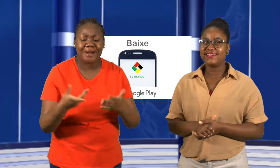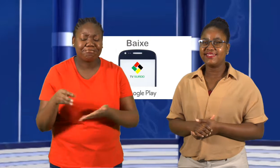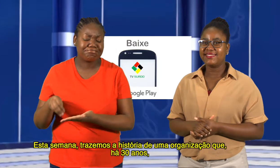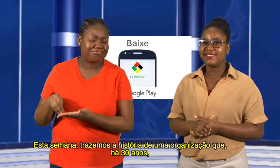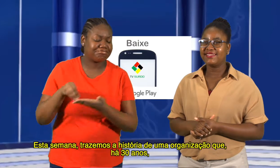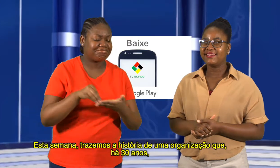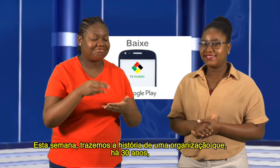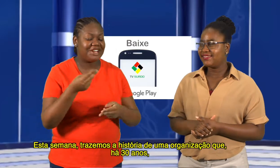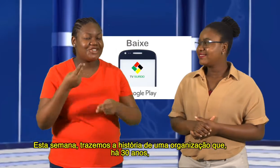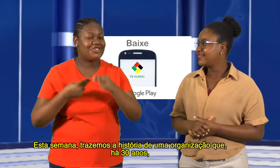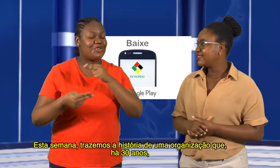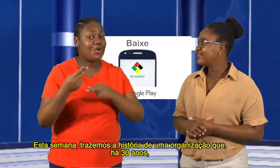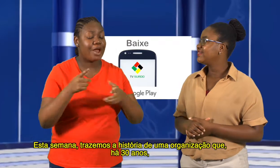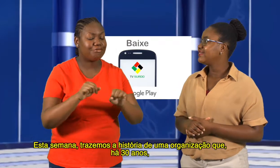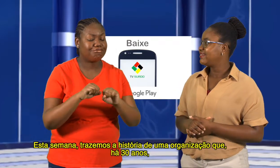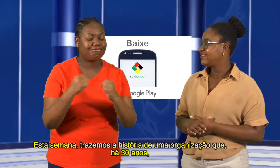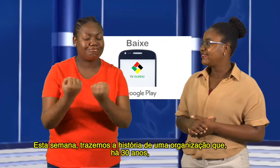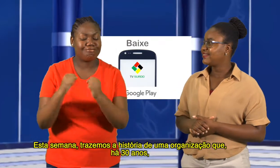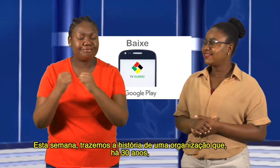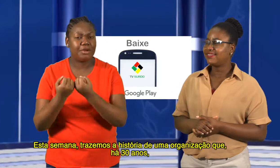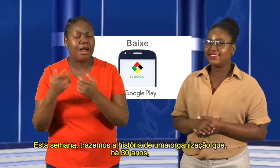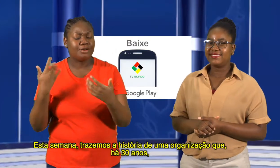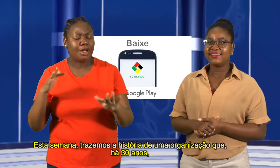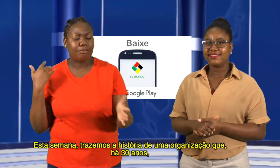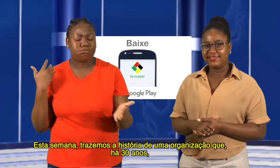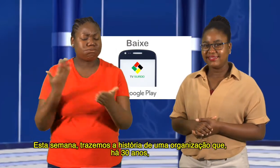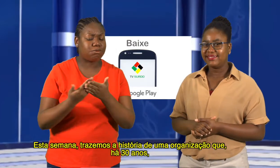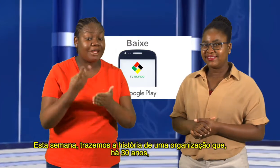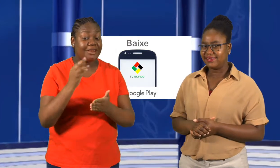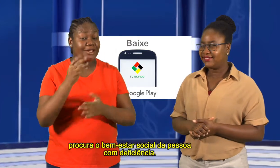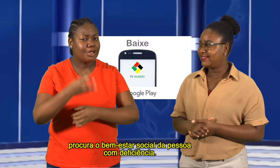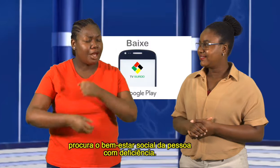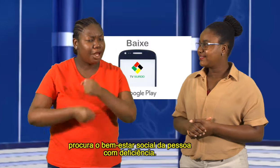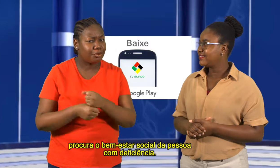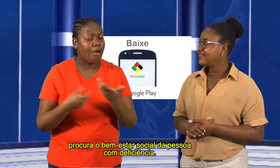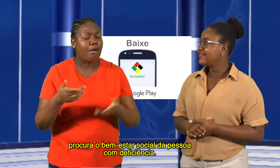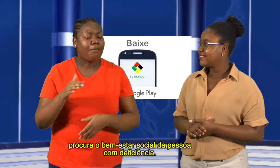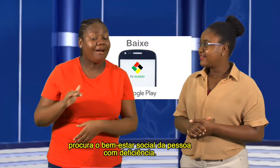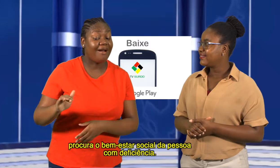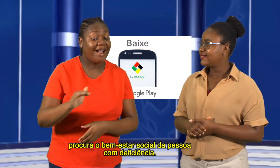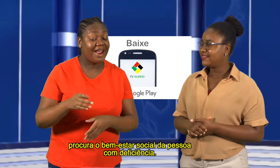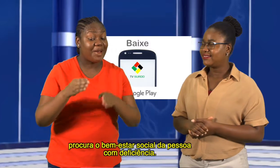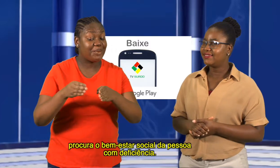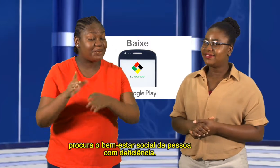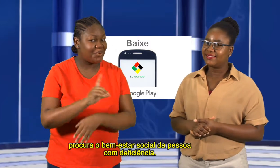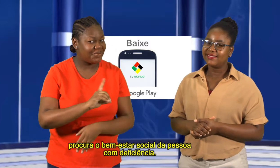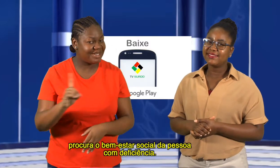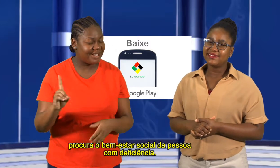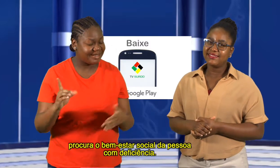Esta semana trazemos a história de uma organização que há 30 anos procura o bem-estar social da pessoa com deficiência.